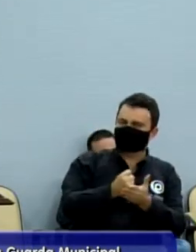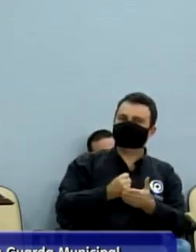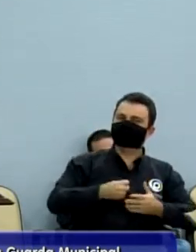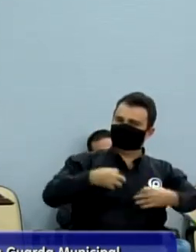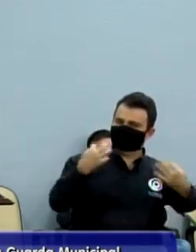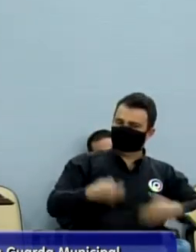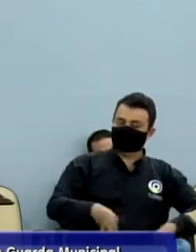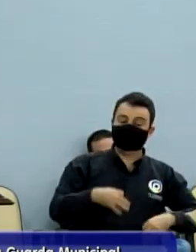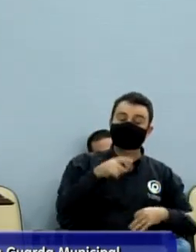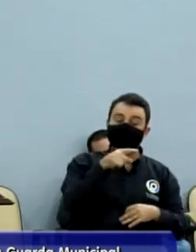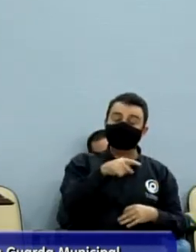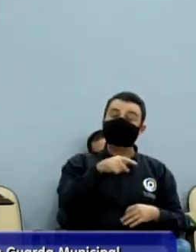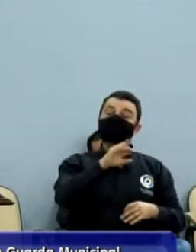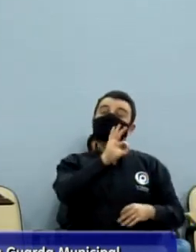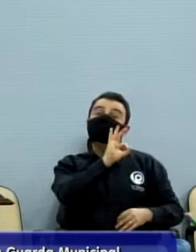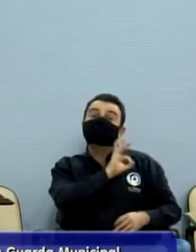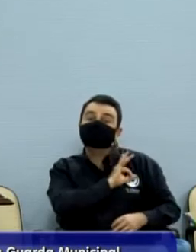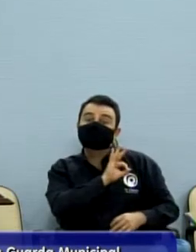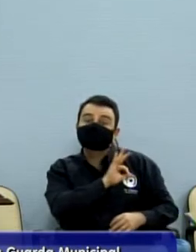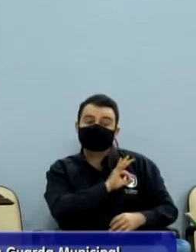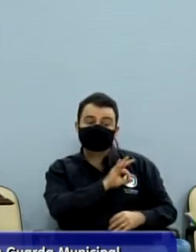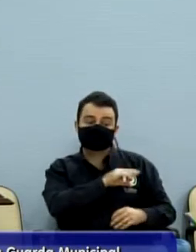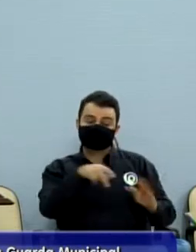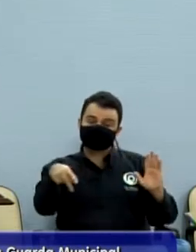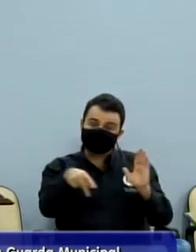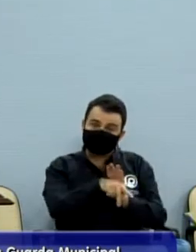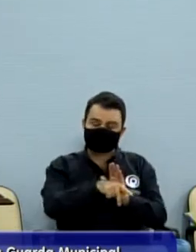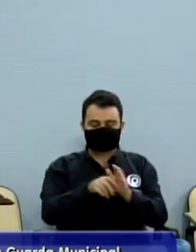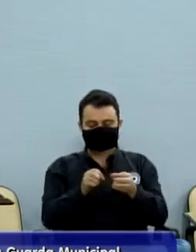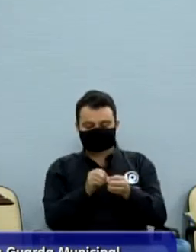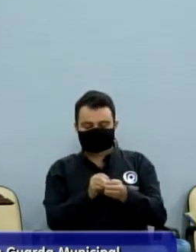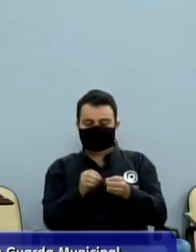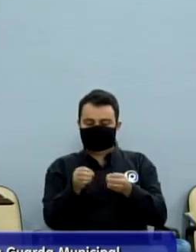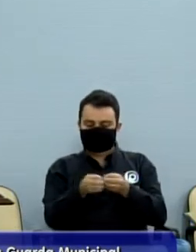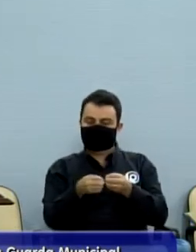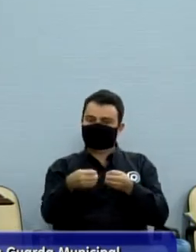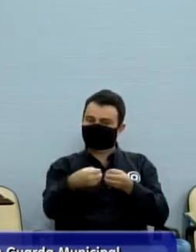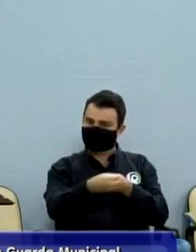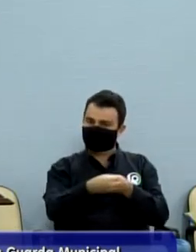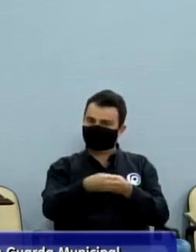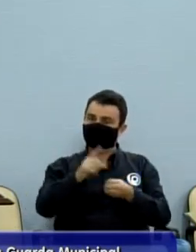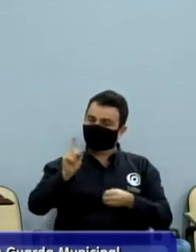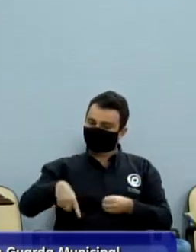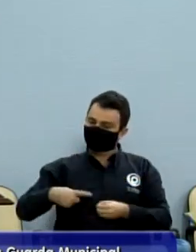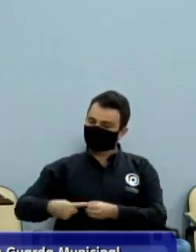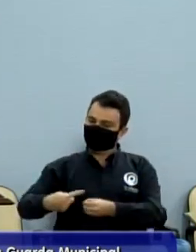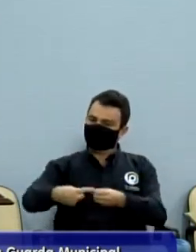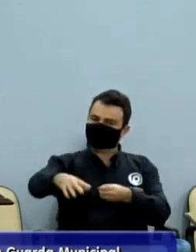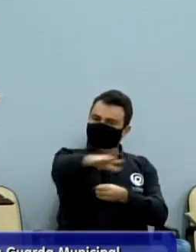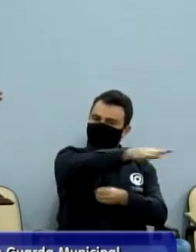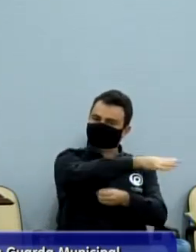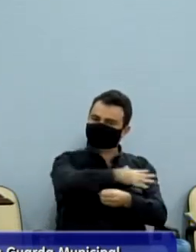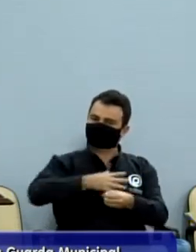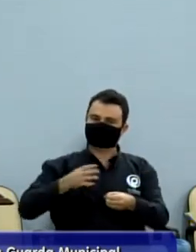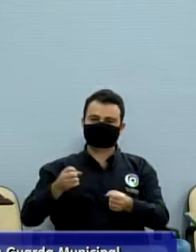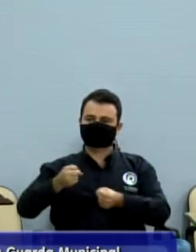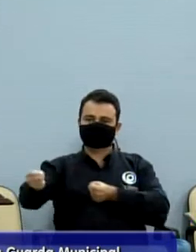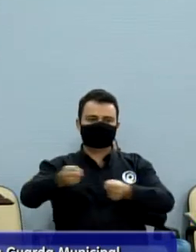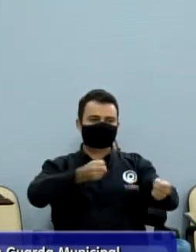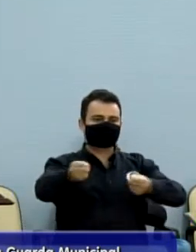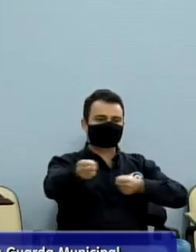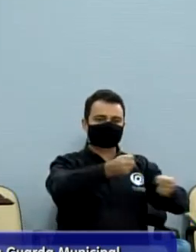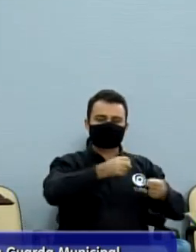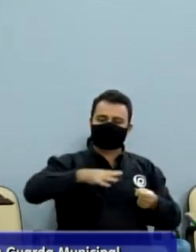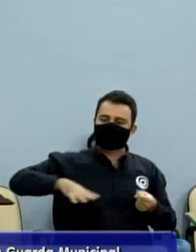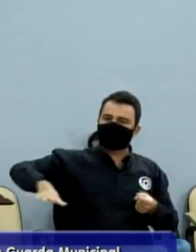Municipal Metropolitana. Quer dizer, com isso, essa associação metropolitana, ela terá muito mais força, ela pode agregar cidades